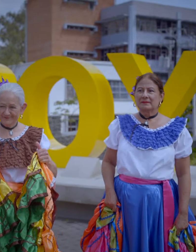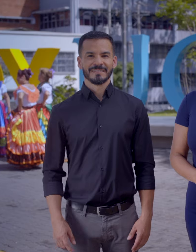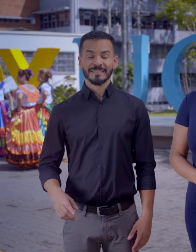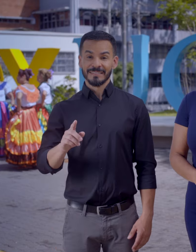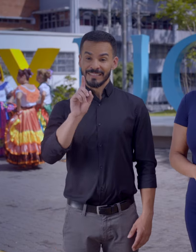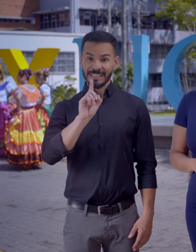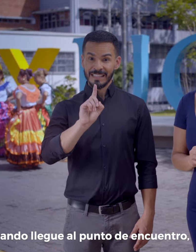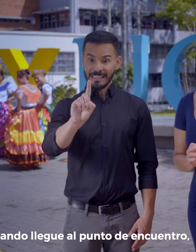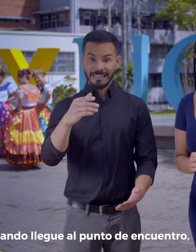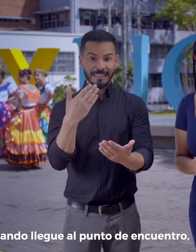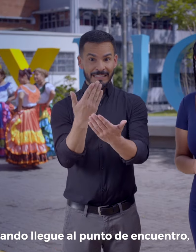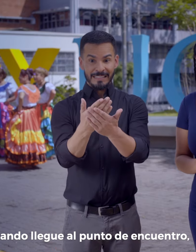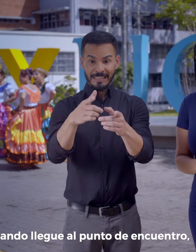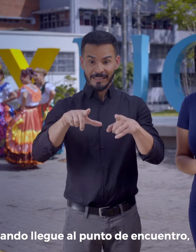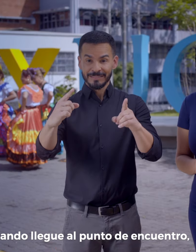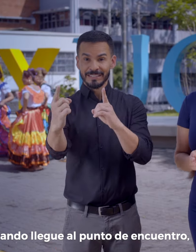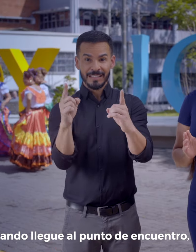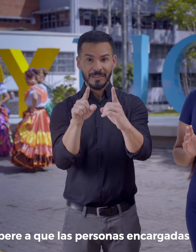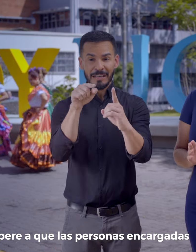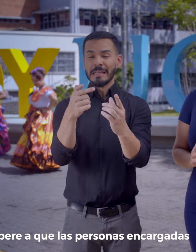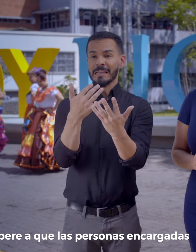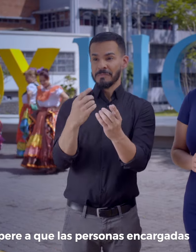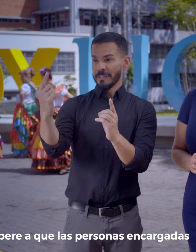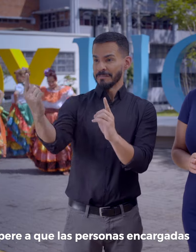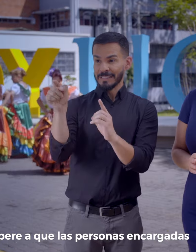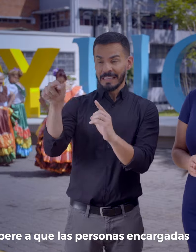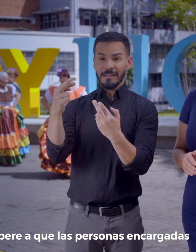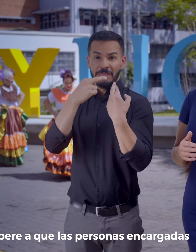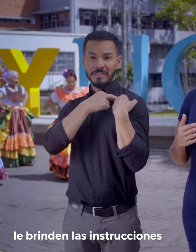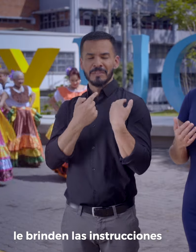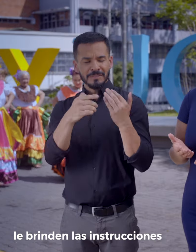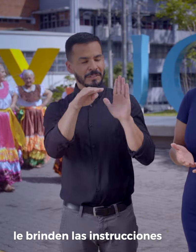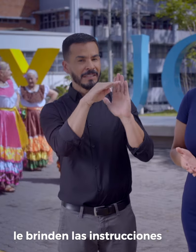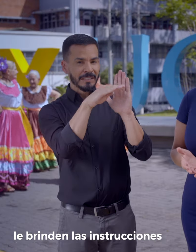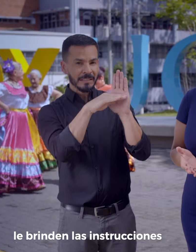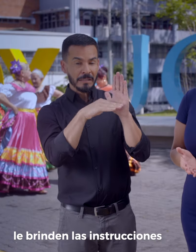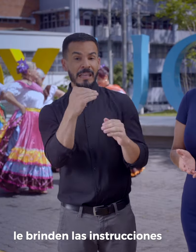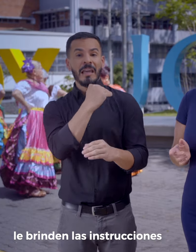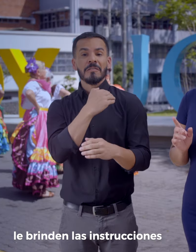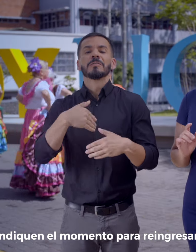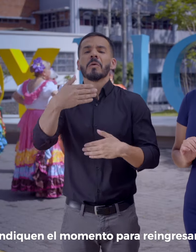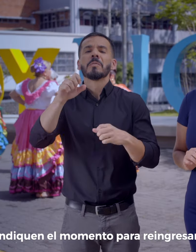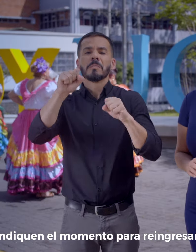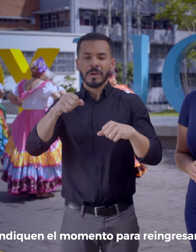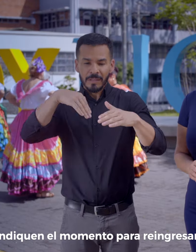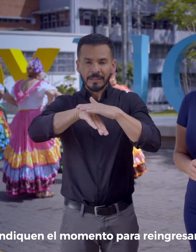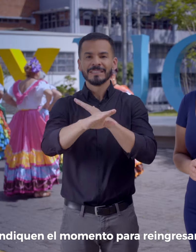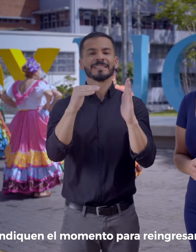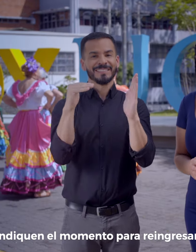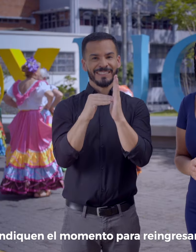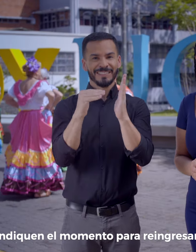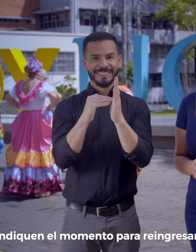Música Cuando llegue al punto de encuentro, espere a las personas encargadas le brinden las instrucciones y le indiquen el